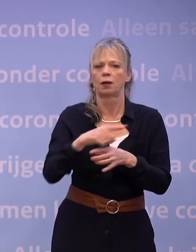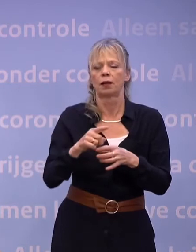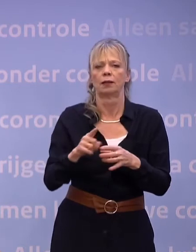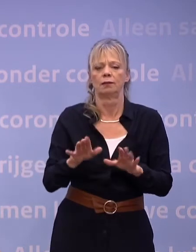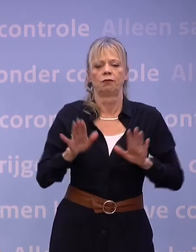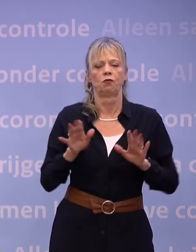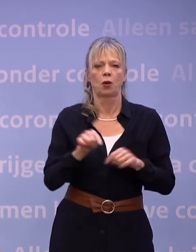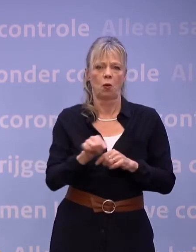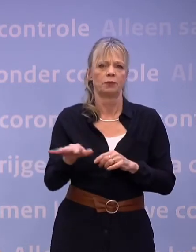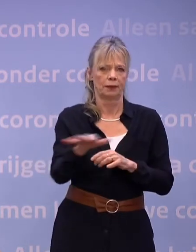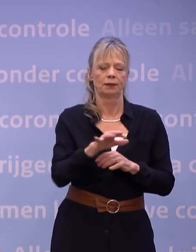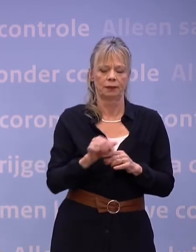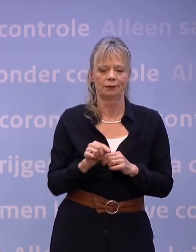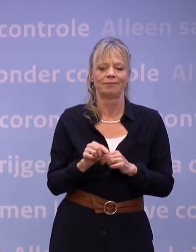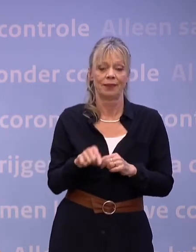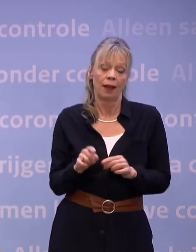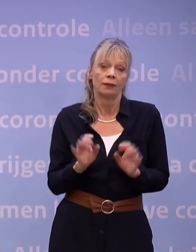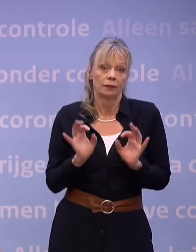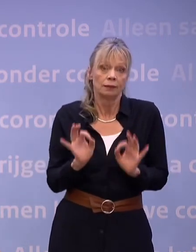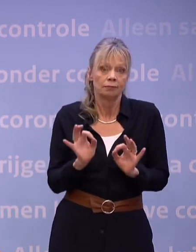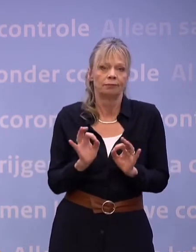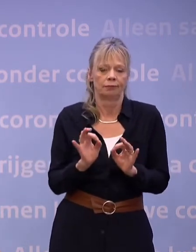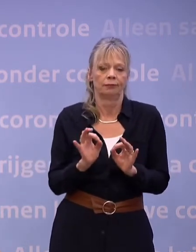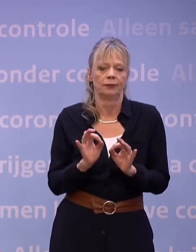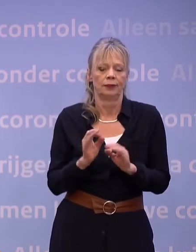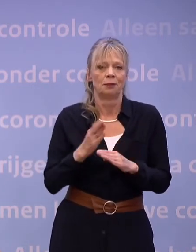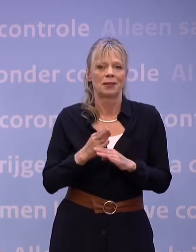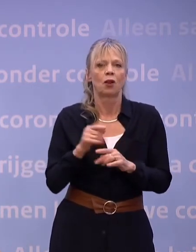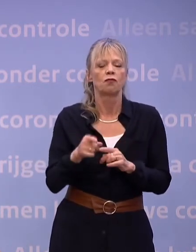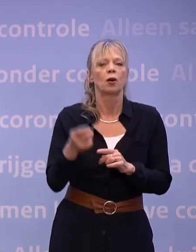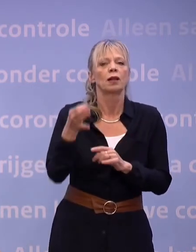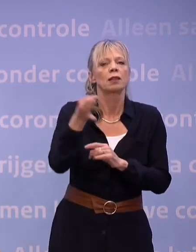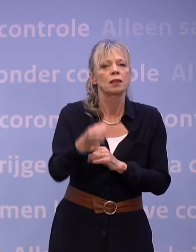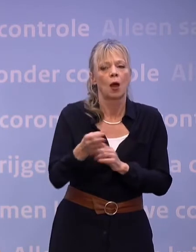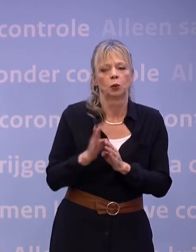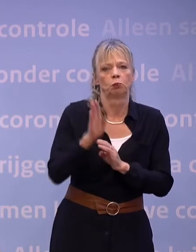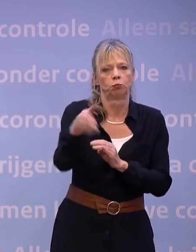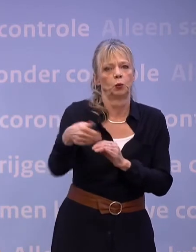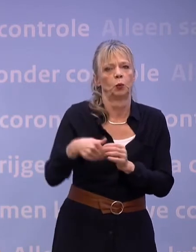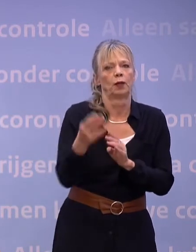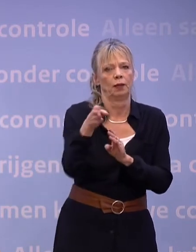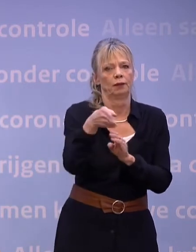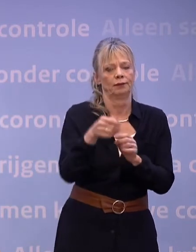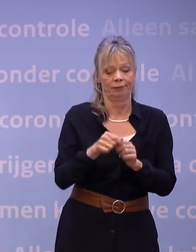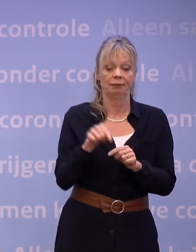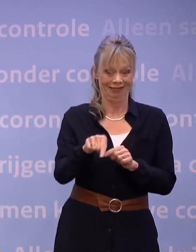effectief middel is voor de beperking van thuisbezoek... ...en dat is de bron van veel besmettingen.